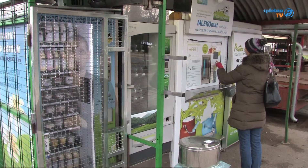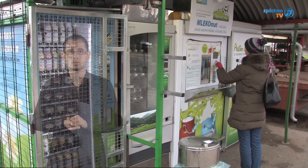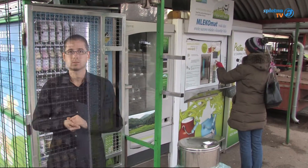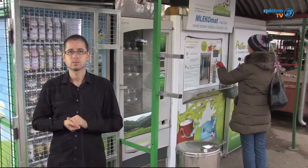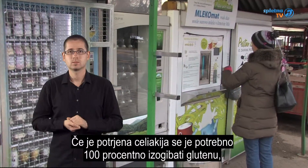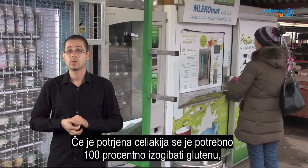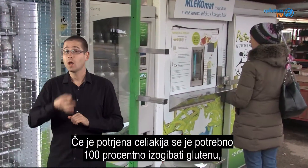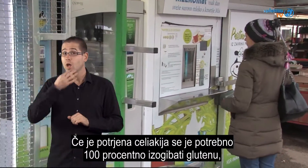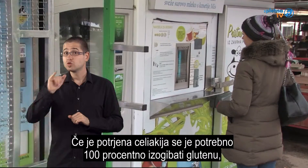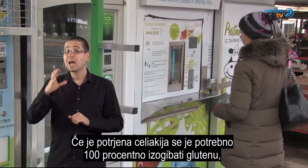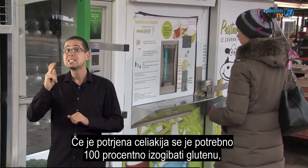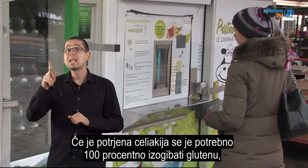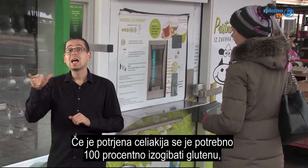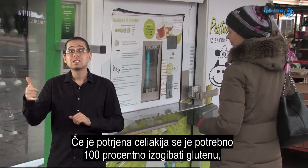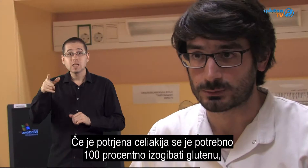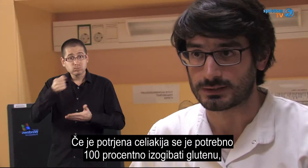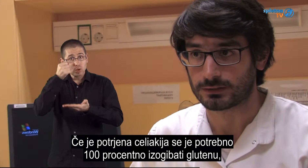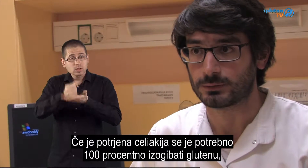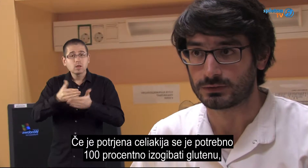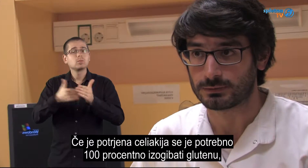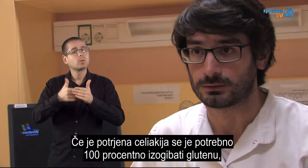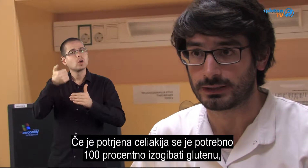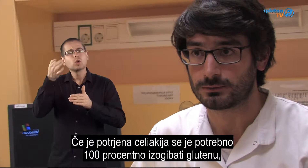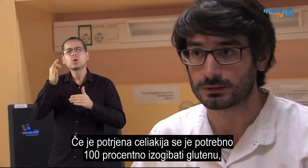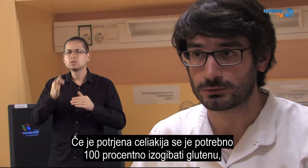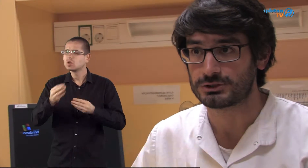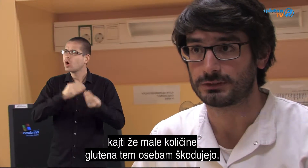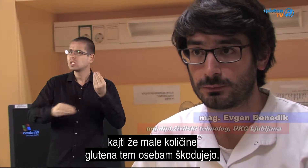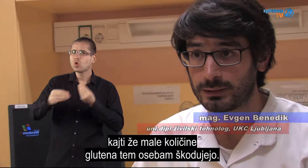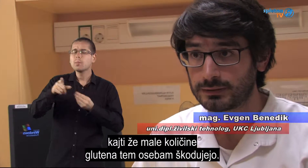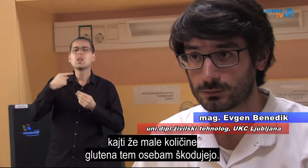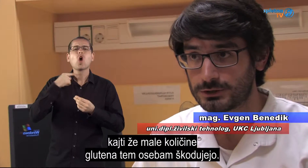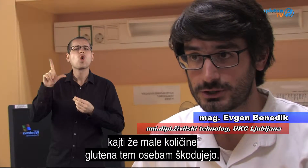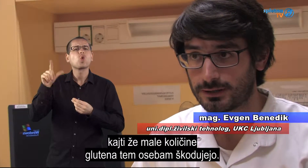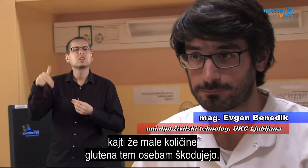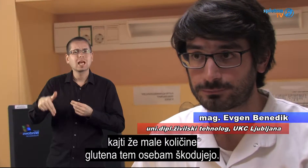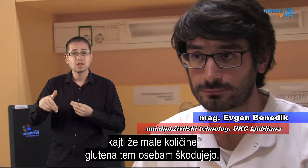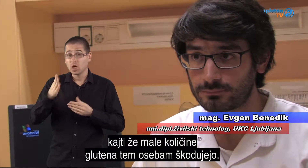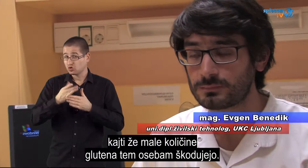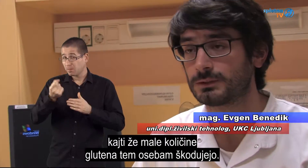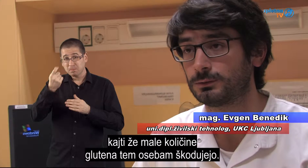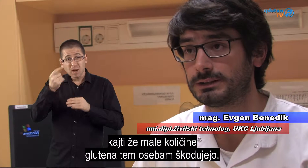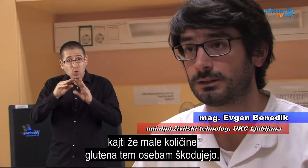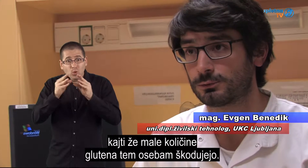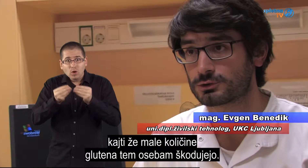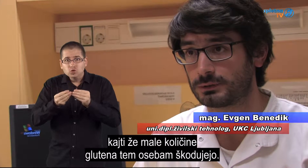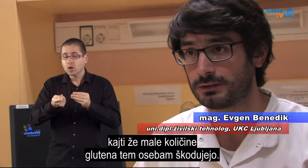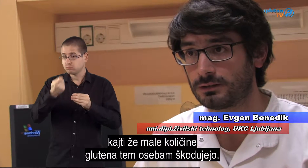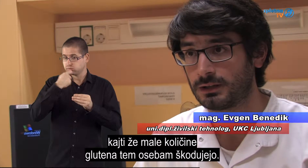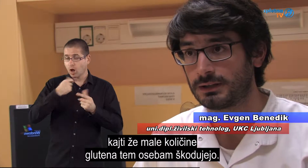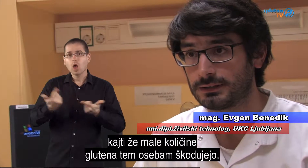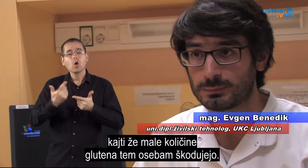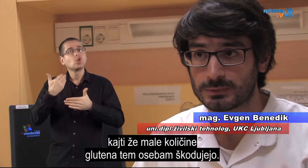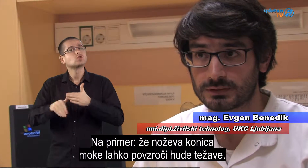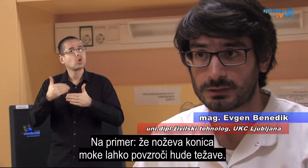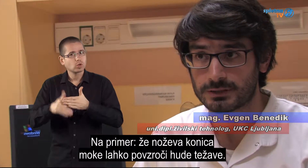Če je celijakija potrjena, se je potrebno 100% izgibati glutenu, ker tudi že zelo majhne količine glutena lahko škodijo.